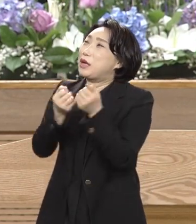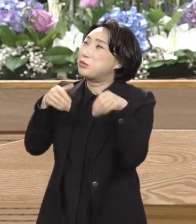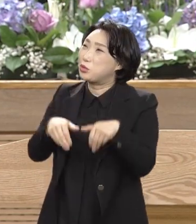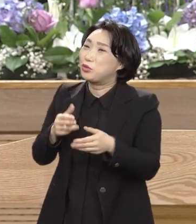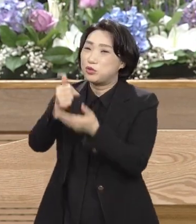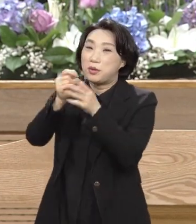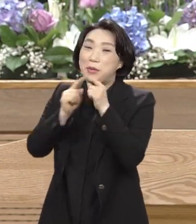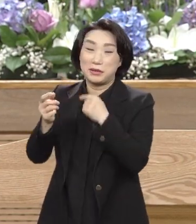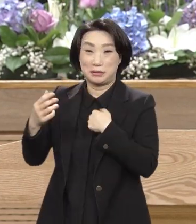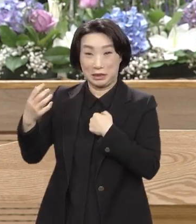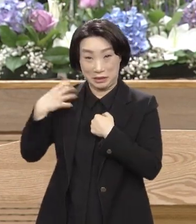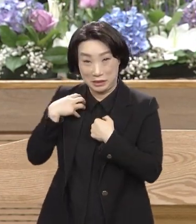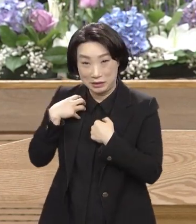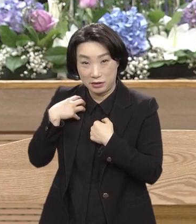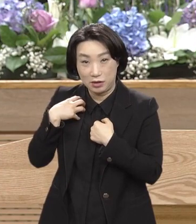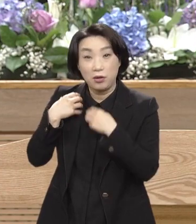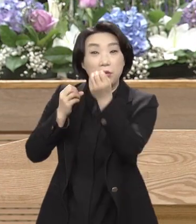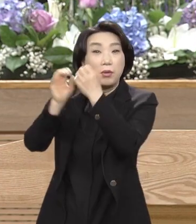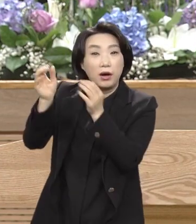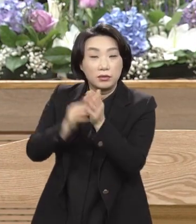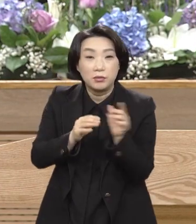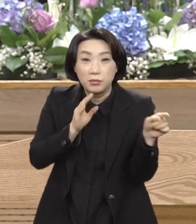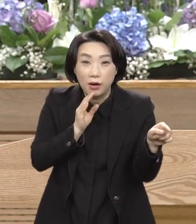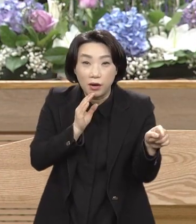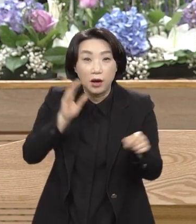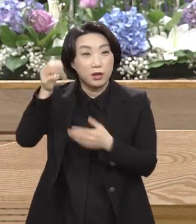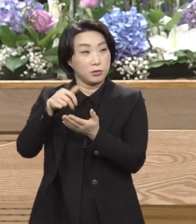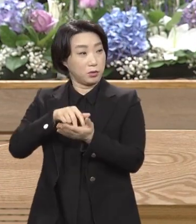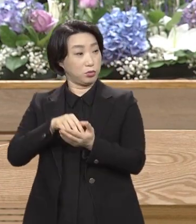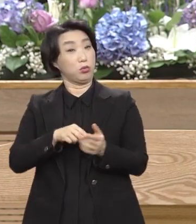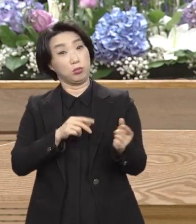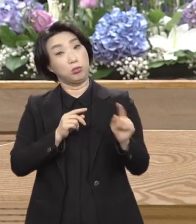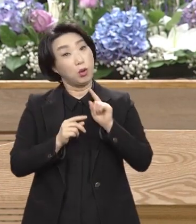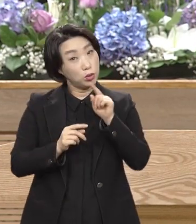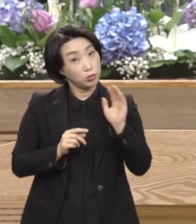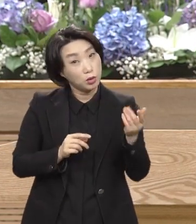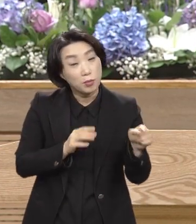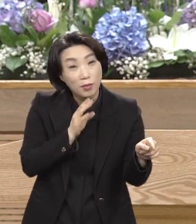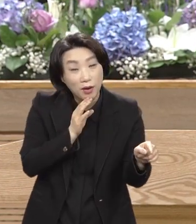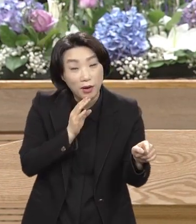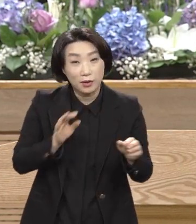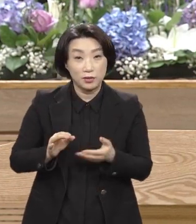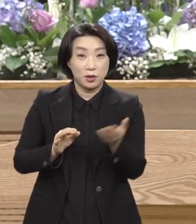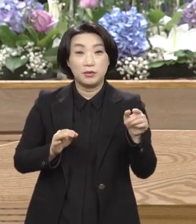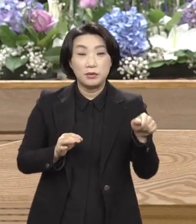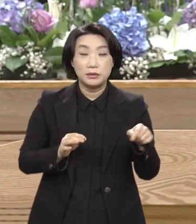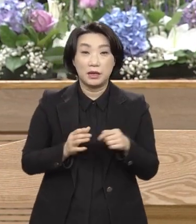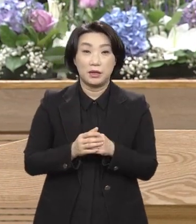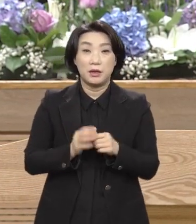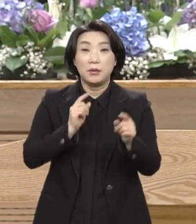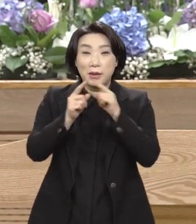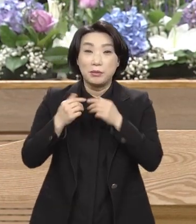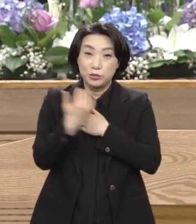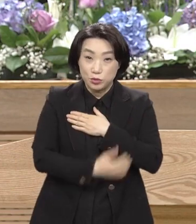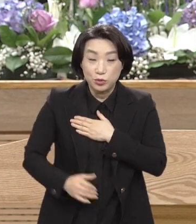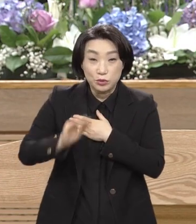맞는 소리지. 하나님 앞에. 그런데 그 말씀이 육신이 되었다고.